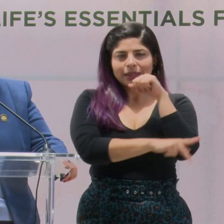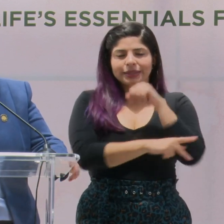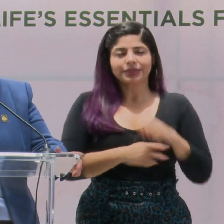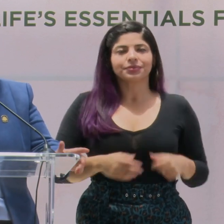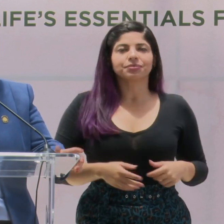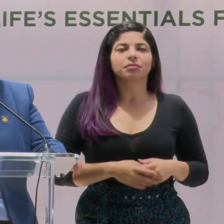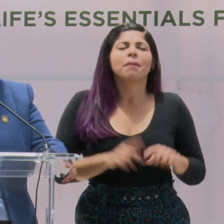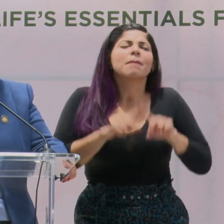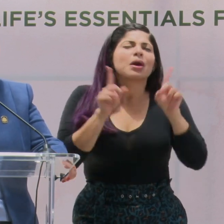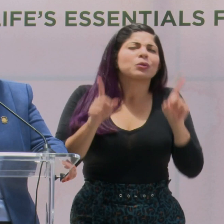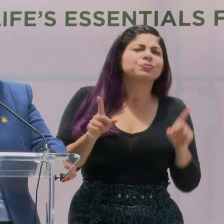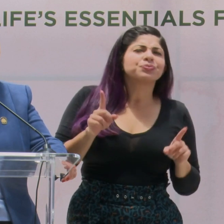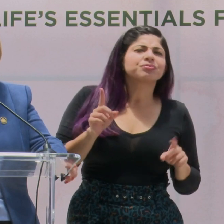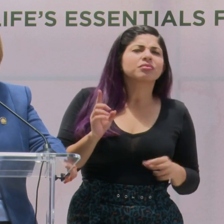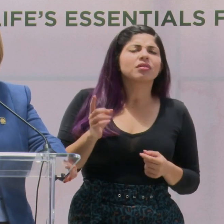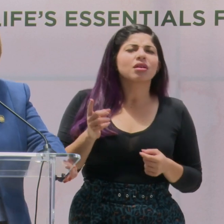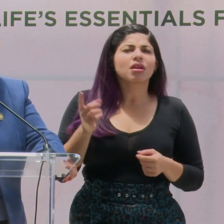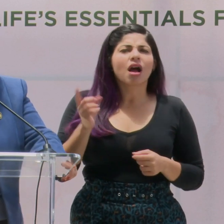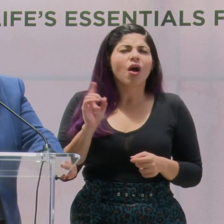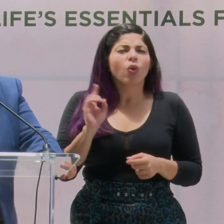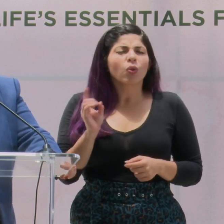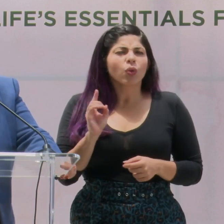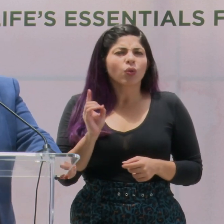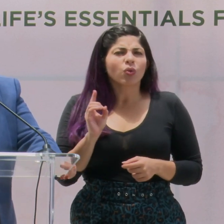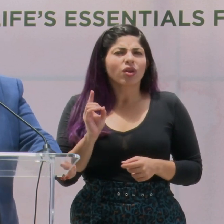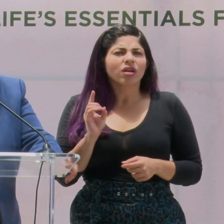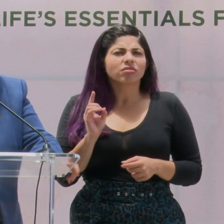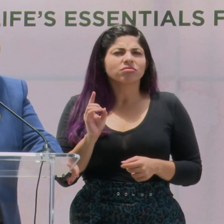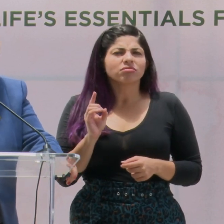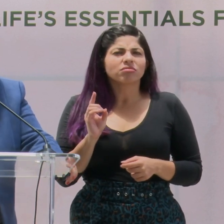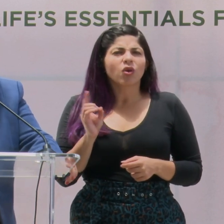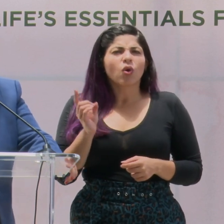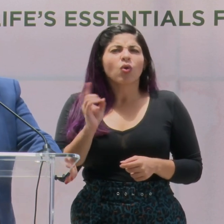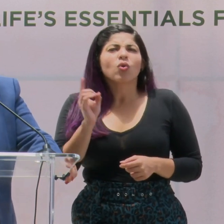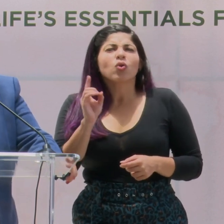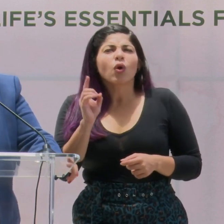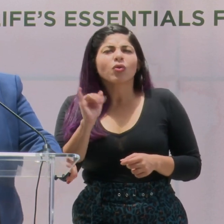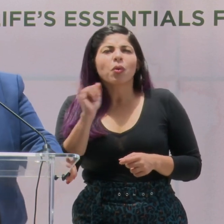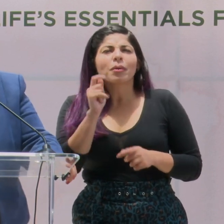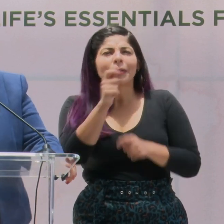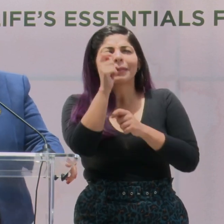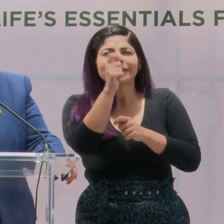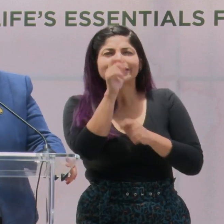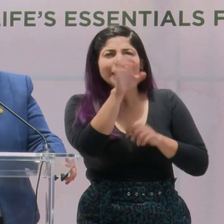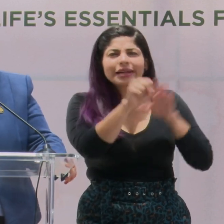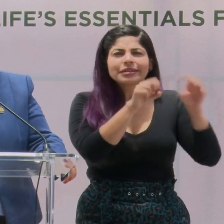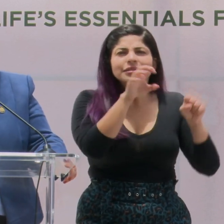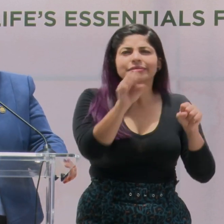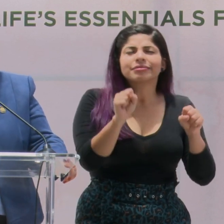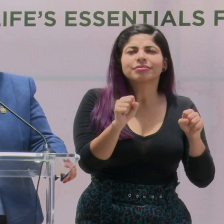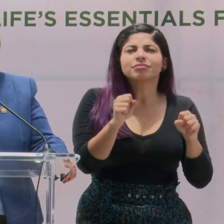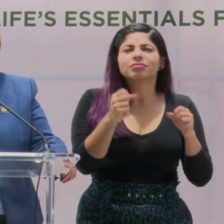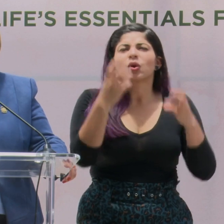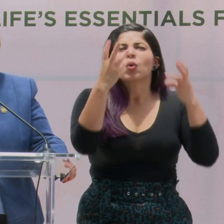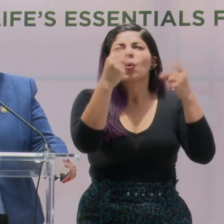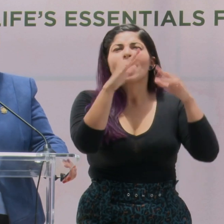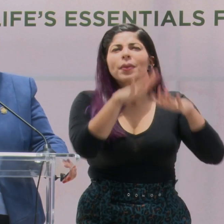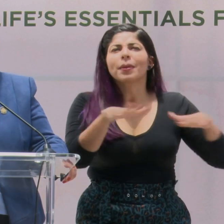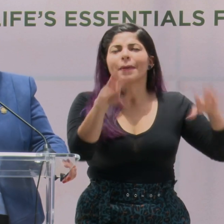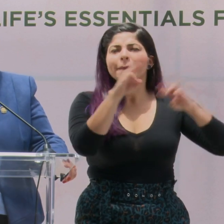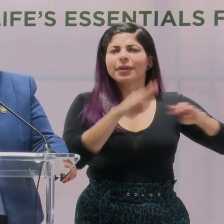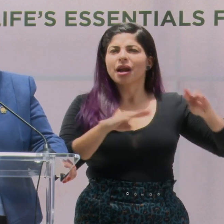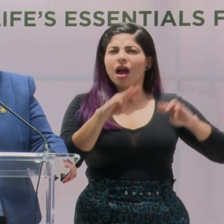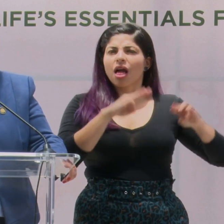Pero ¿cuál es, a dónde es el, a dónde es que vamos a ir a pescar? O sea, ¿de qué tamaño es ese mercado?